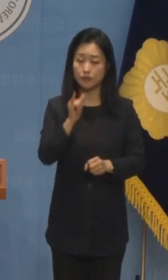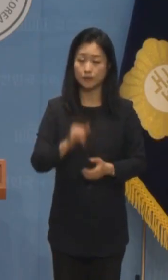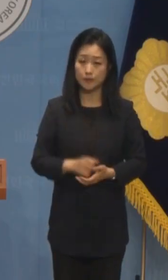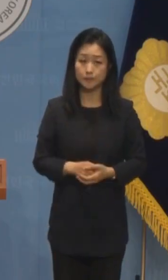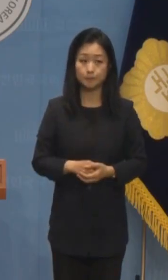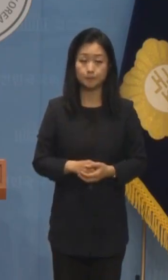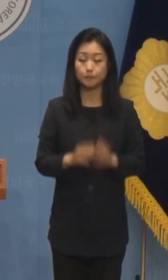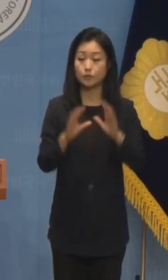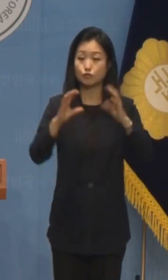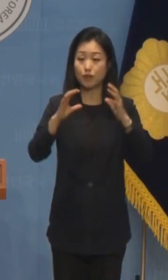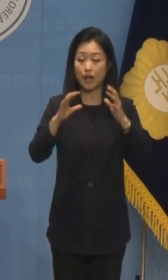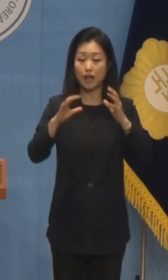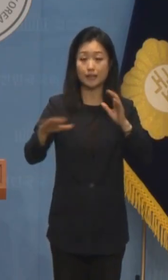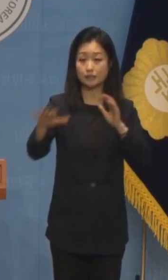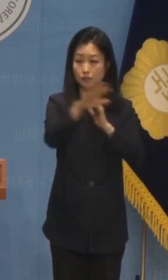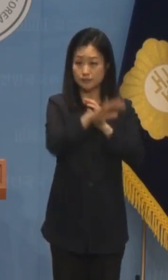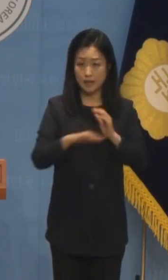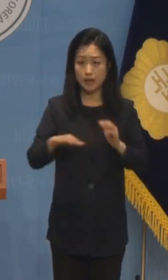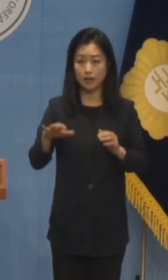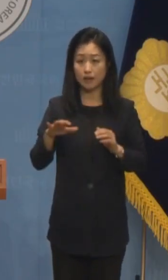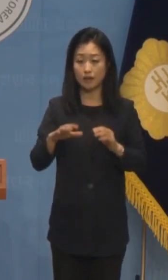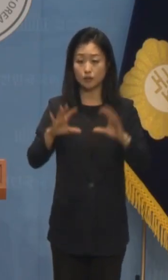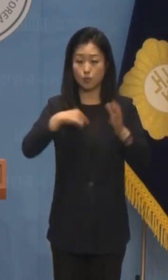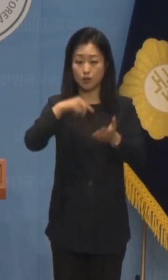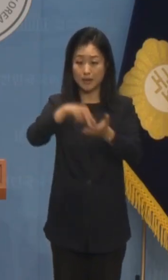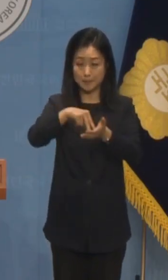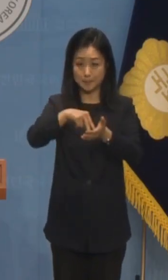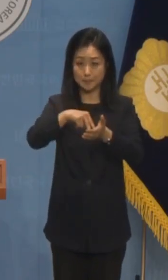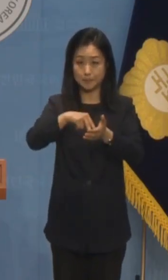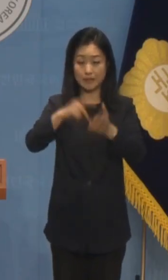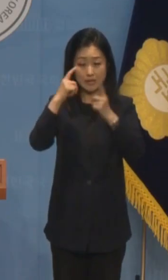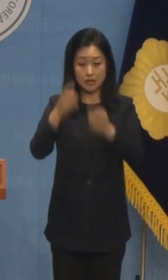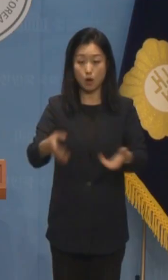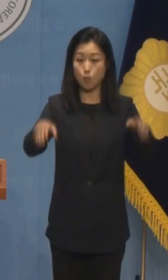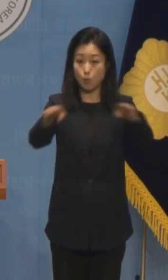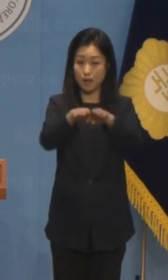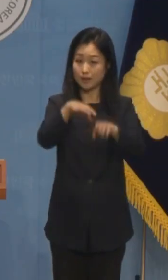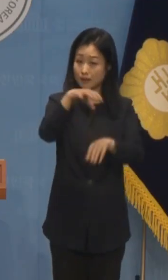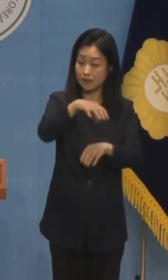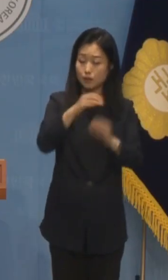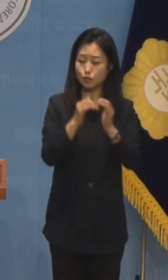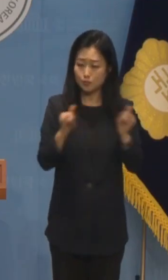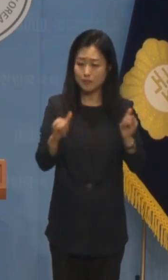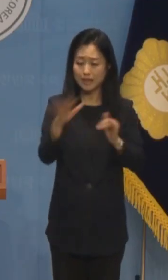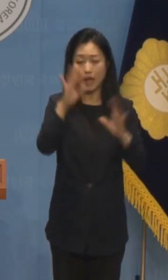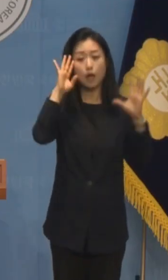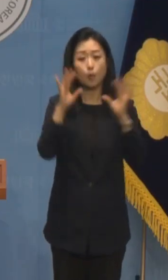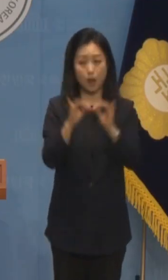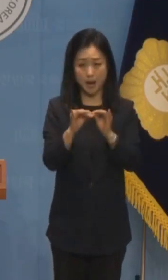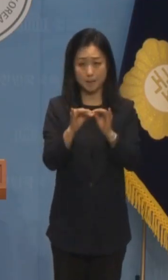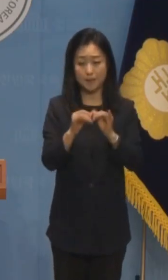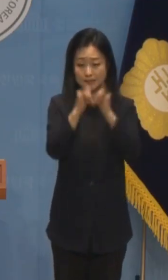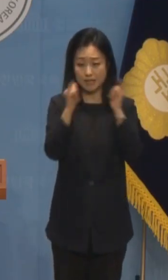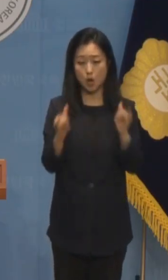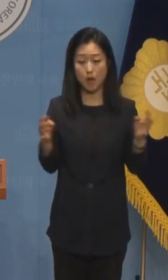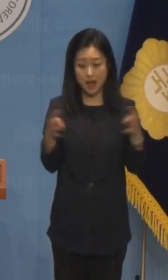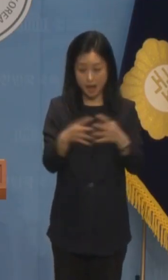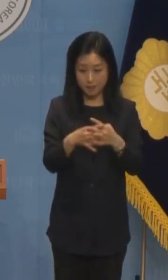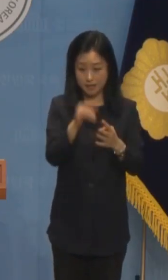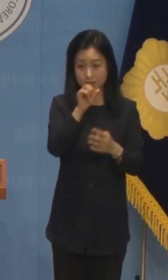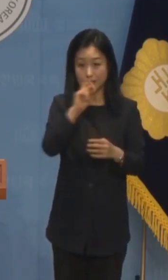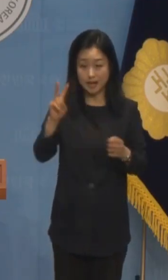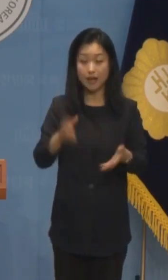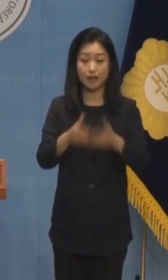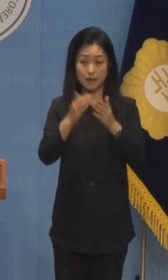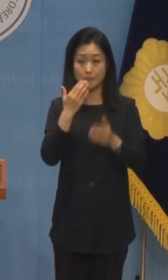모든 국가기관이 그렇지만 독립기념관과 같은 역사기관은 국민적 공감대와 사회적 합의가 필요합니다.